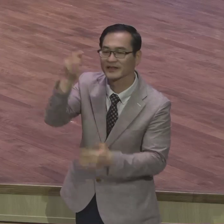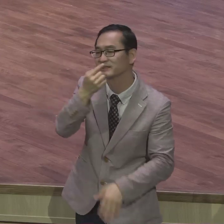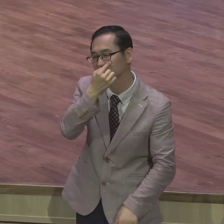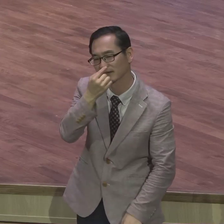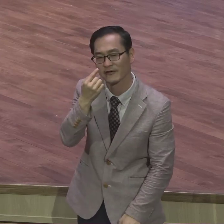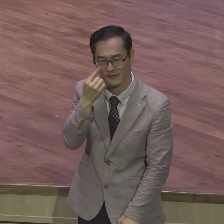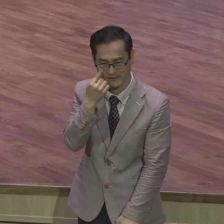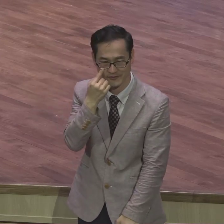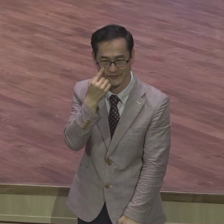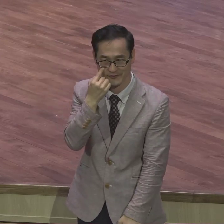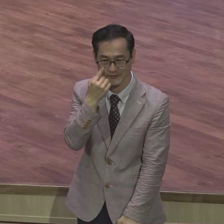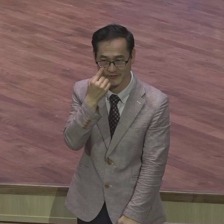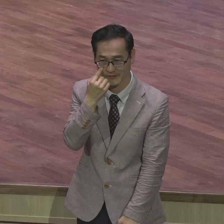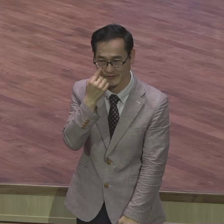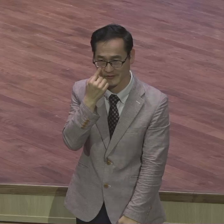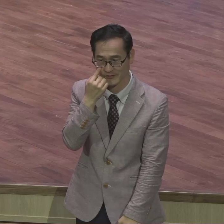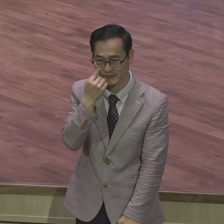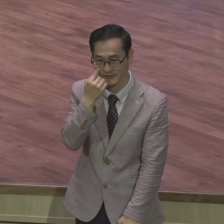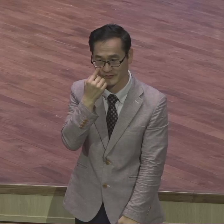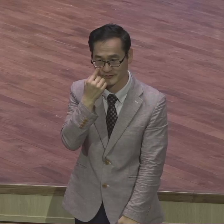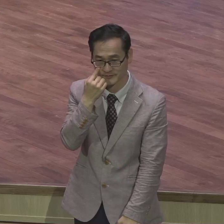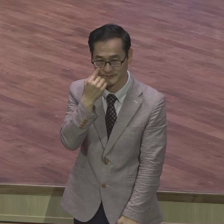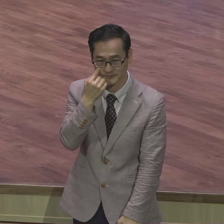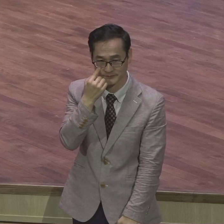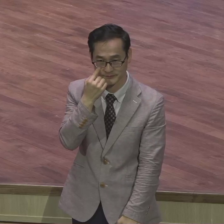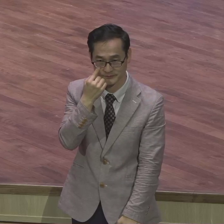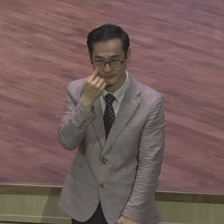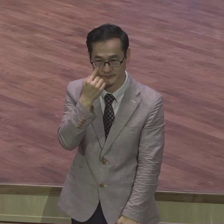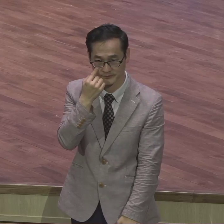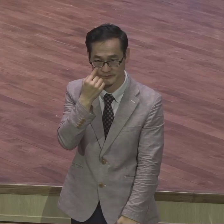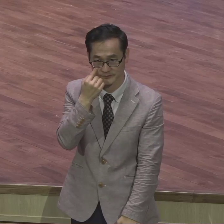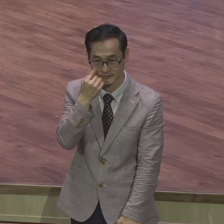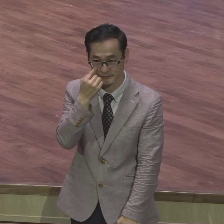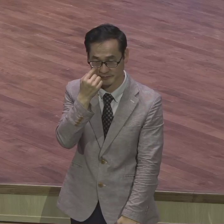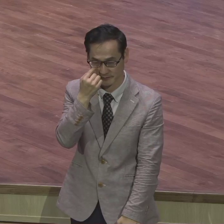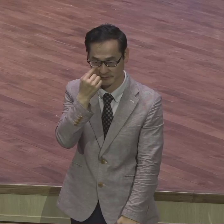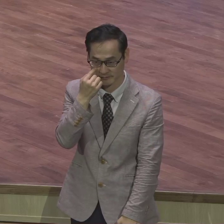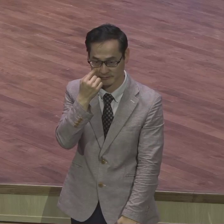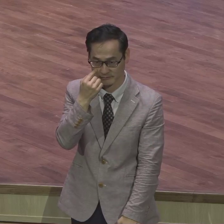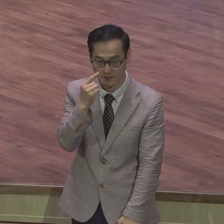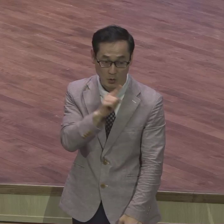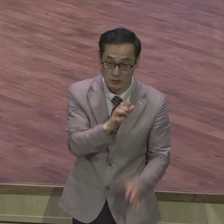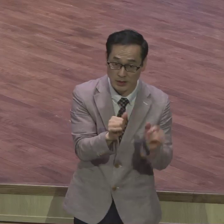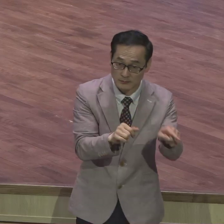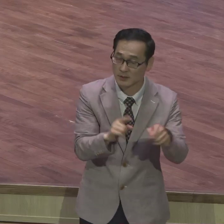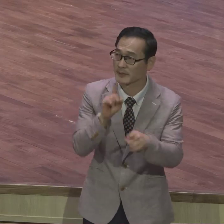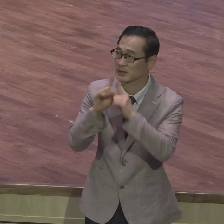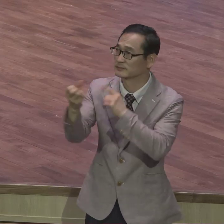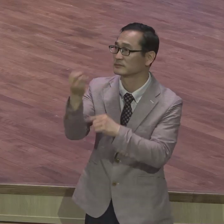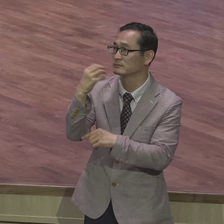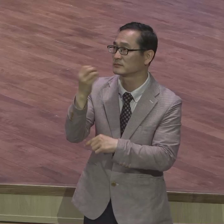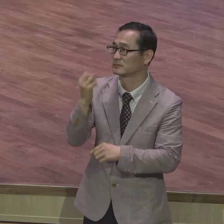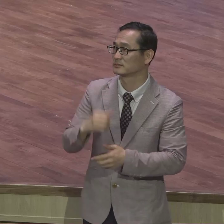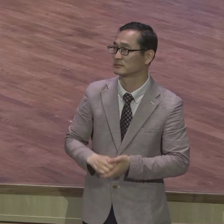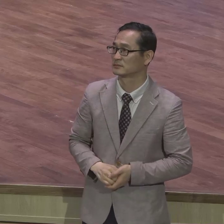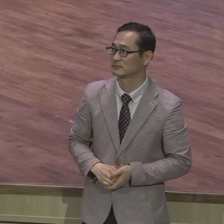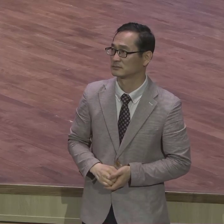사람이다 왜 어떤 사람은 말씀을 들어도 자꾸 그렇게 완악해집니까 오히려